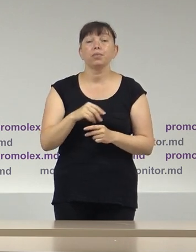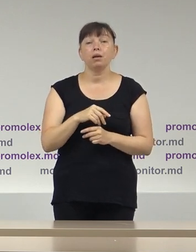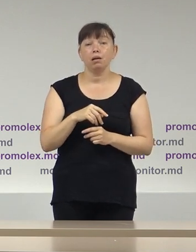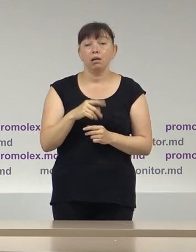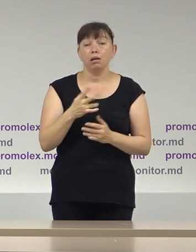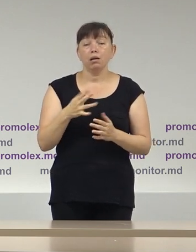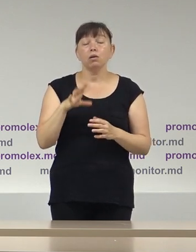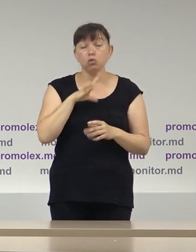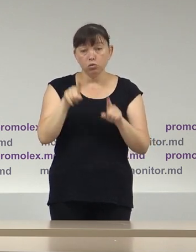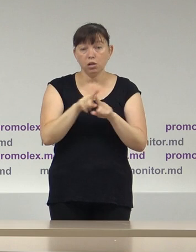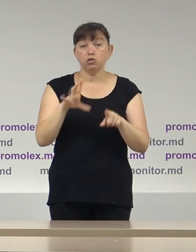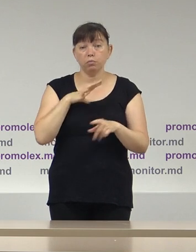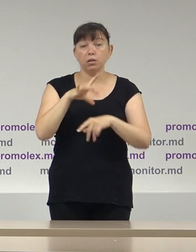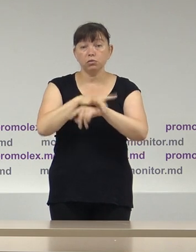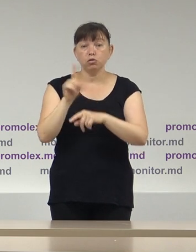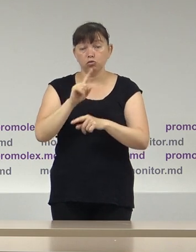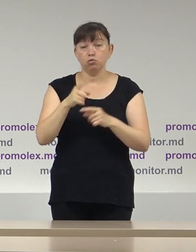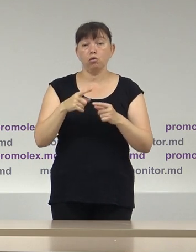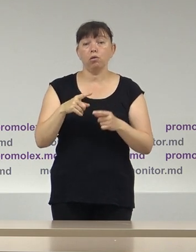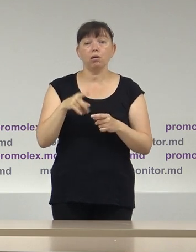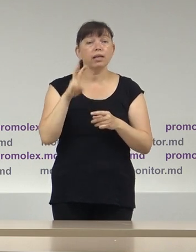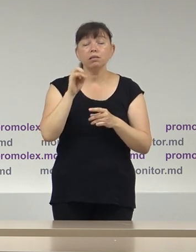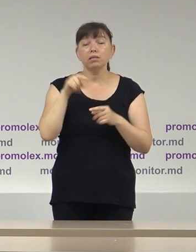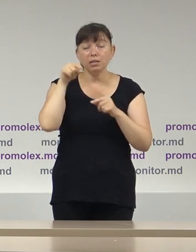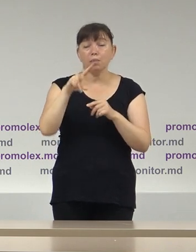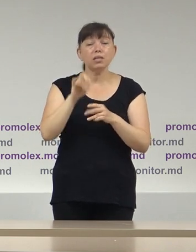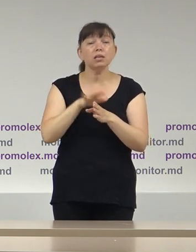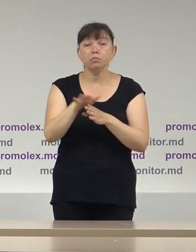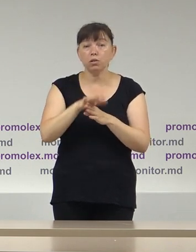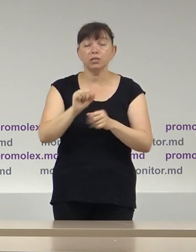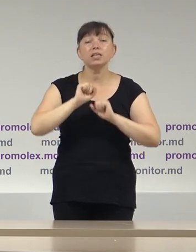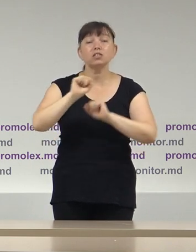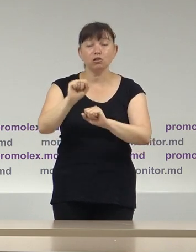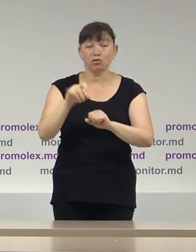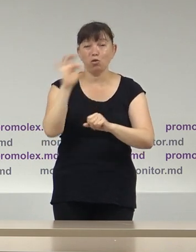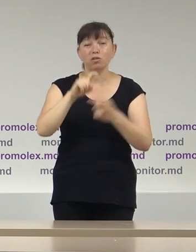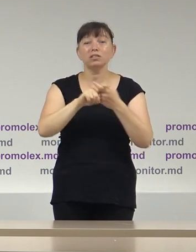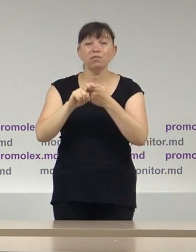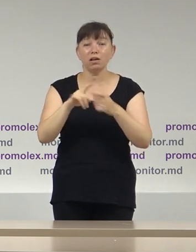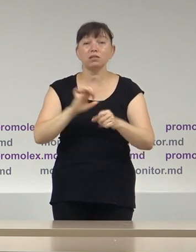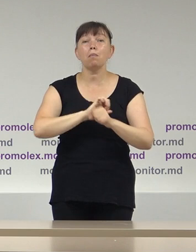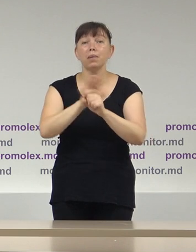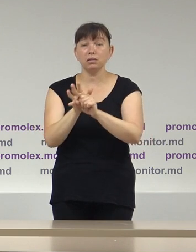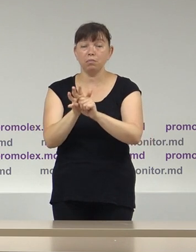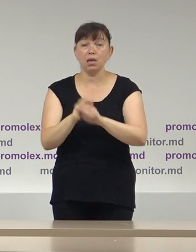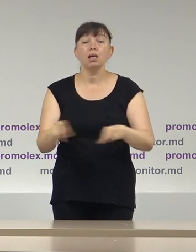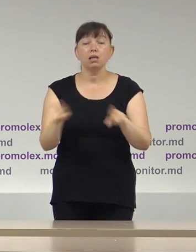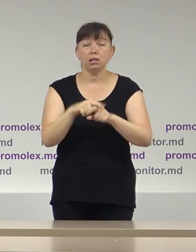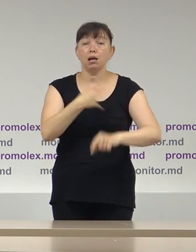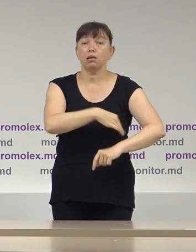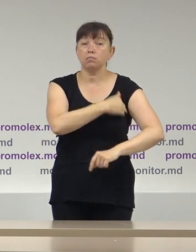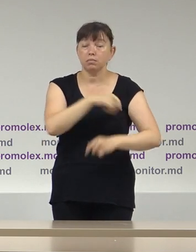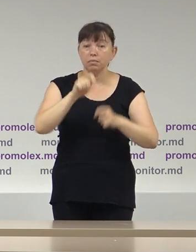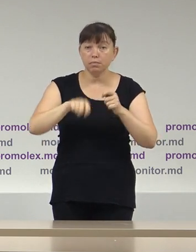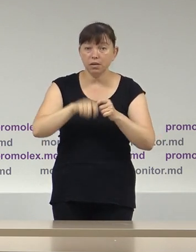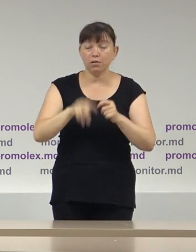că organele electorale inferioare nu respectă măsurile de protecție în context pandemic, astfel termometria